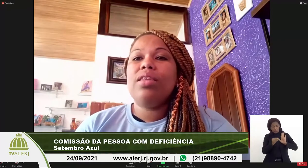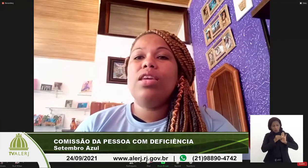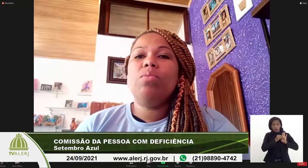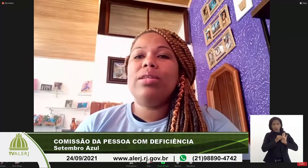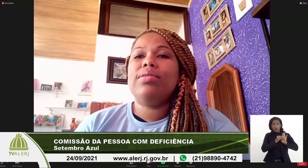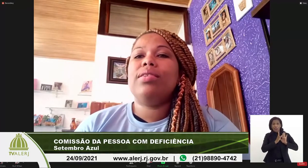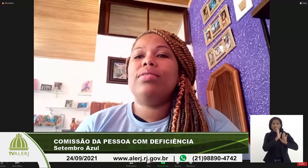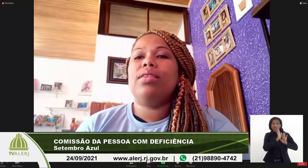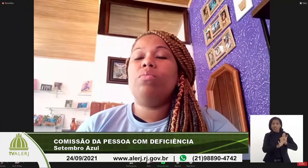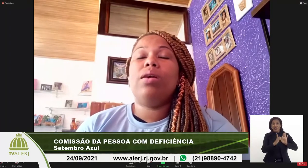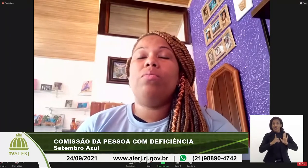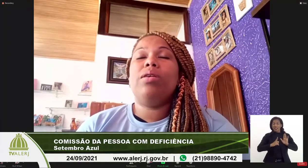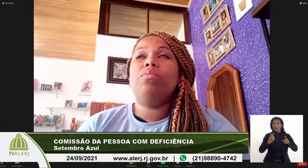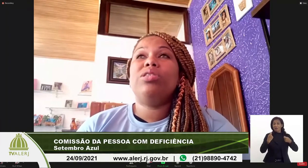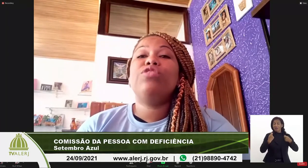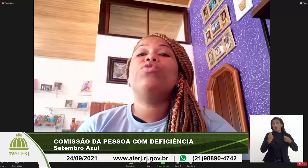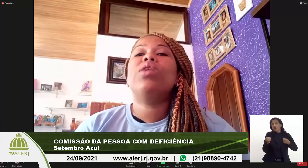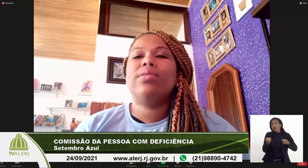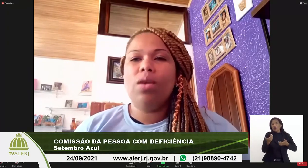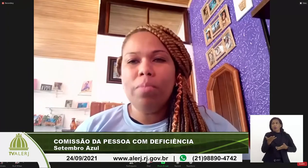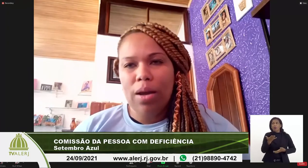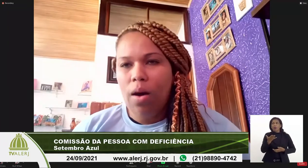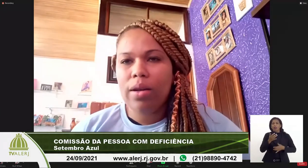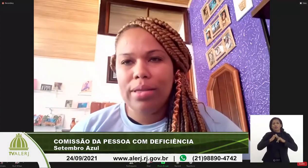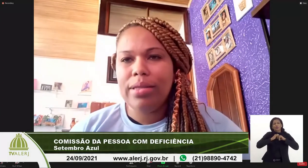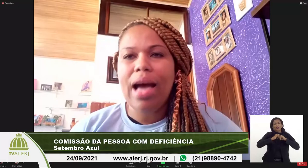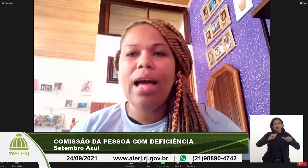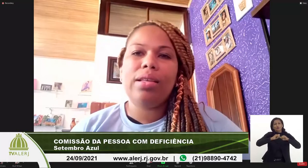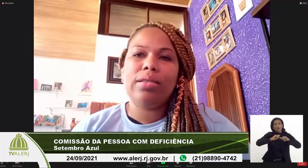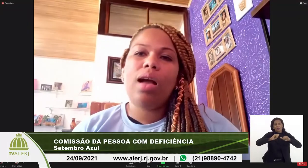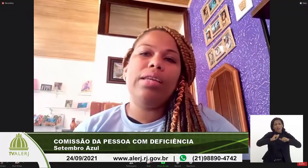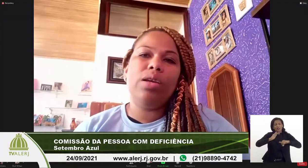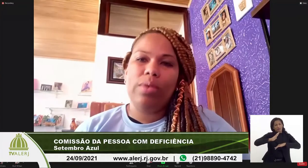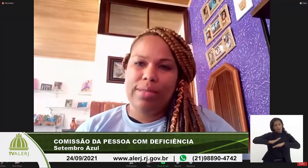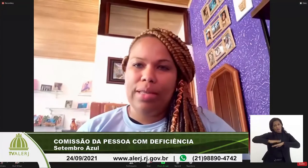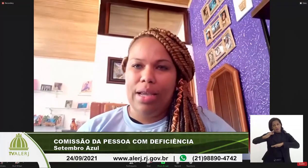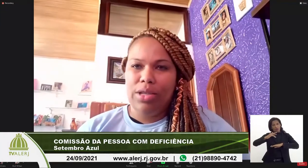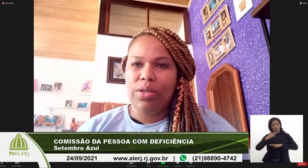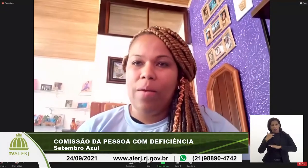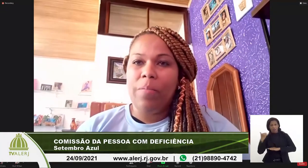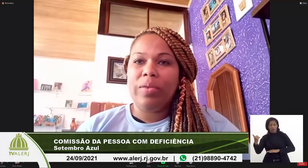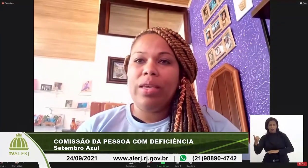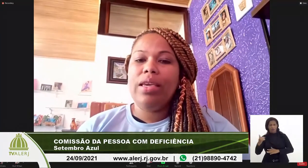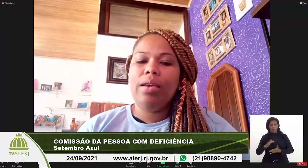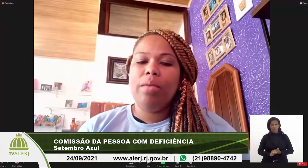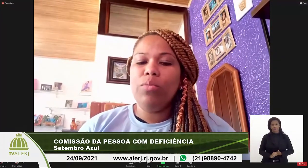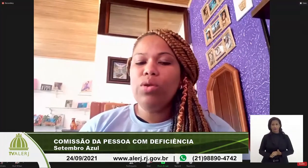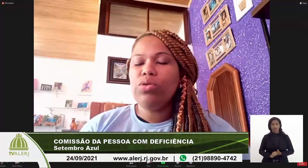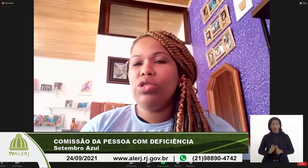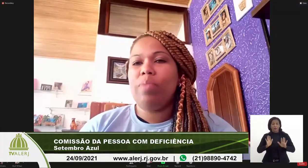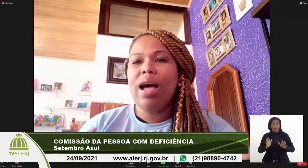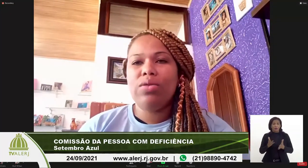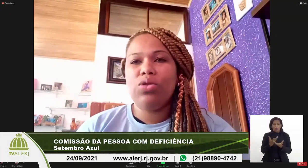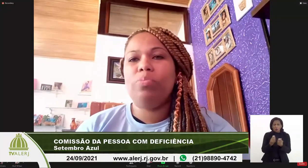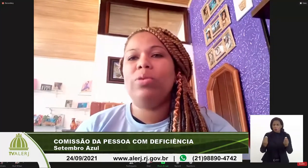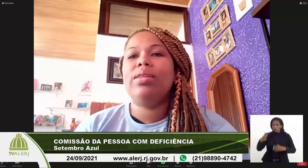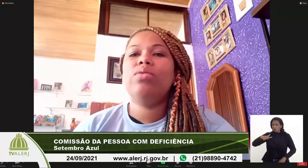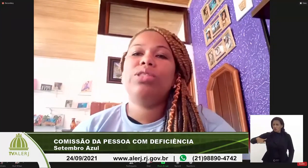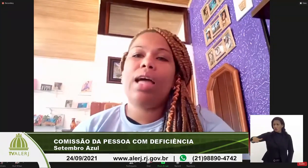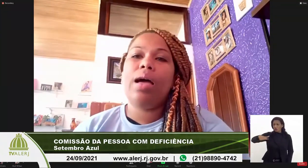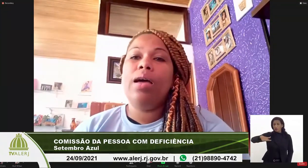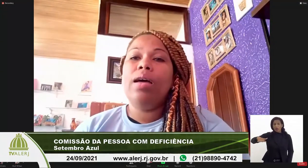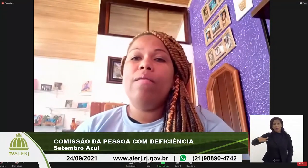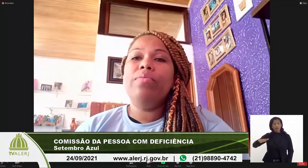haveria uma necessidade, uma divulgação maior da língua de sinais. E muitos espaços